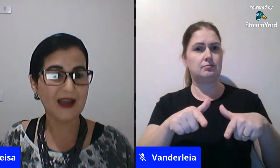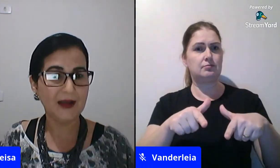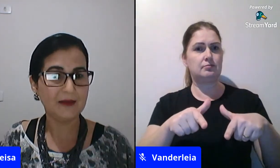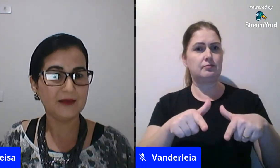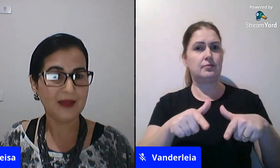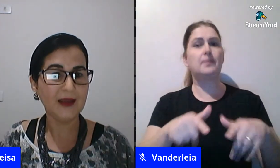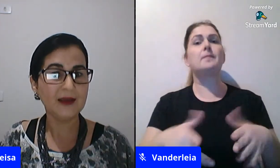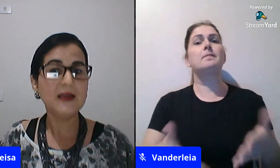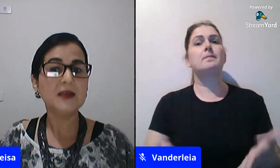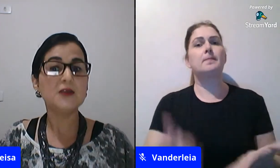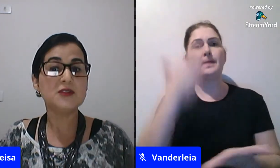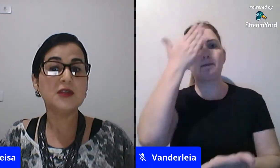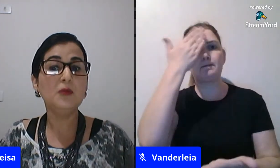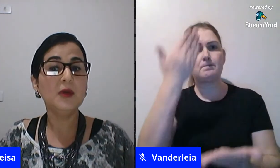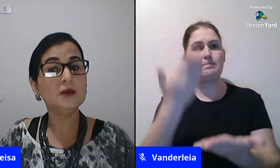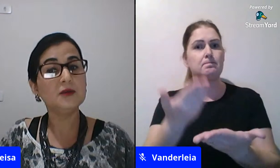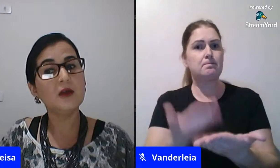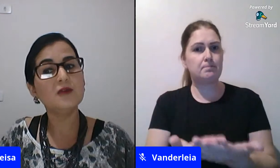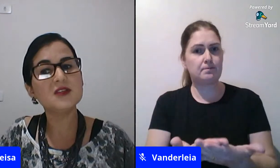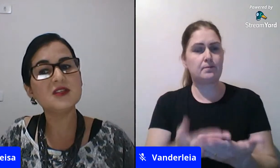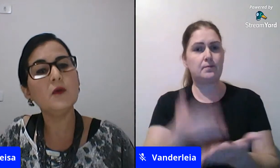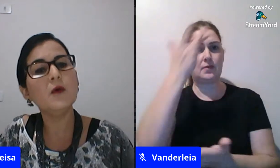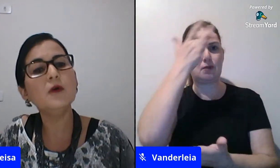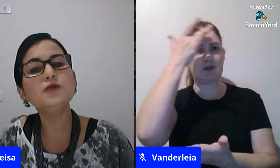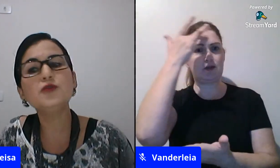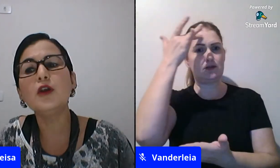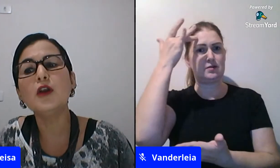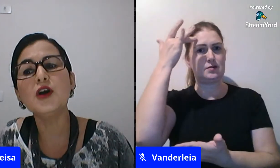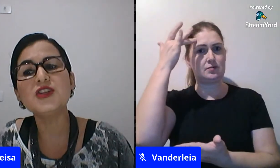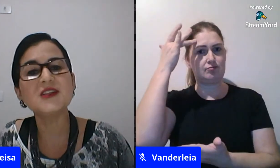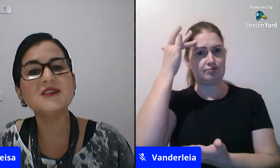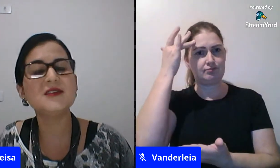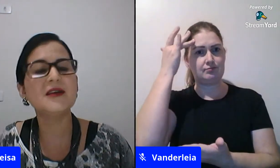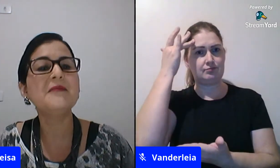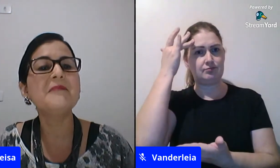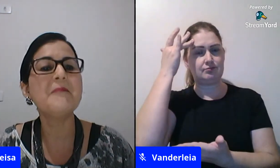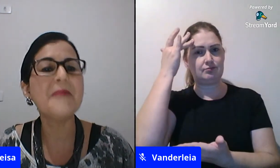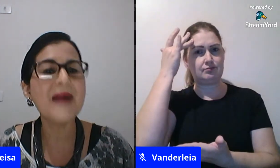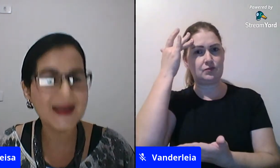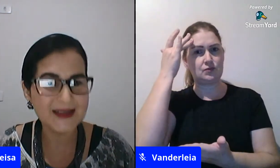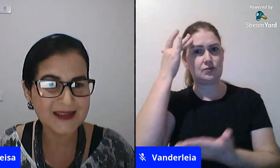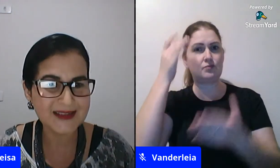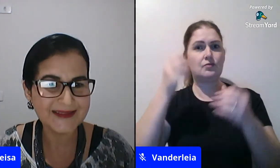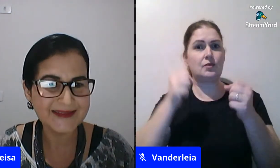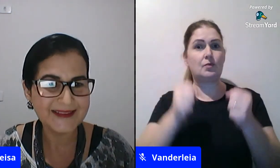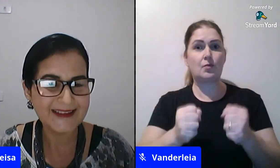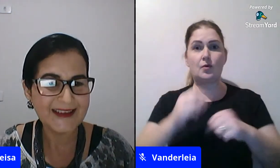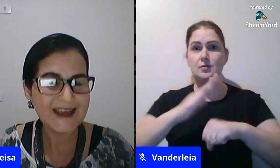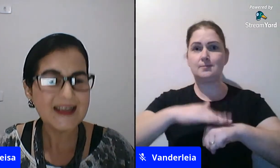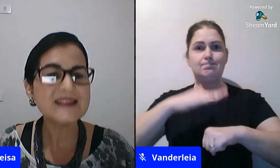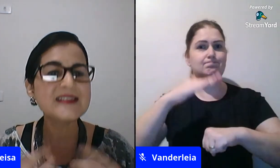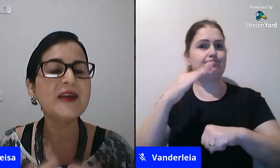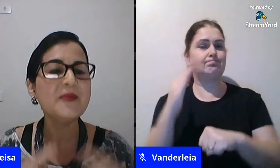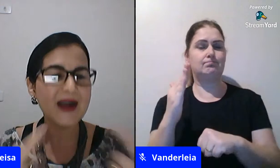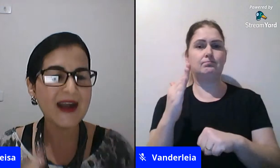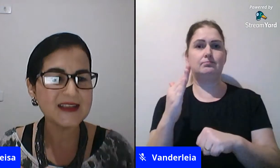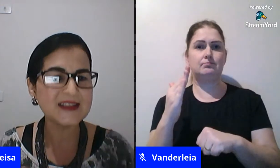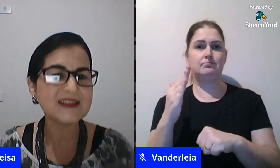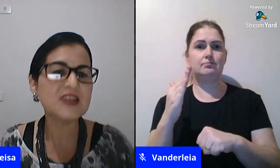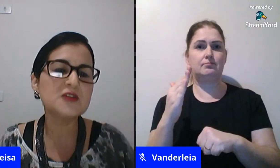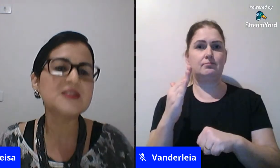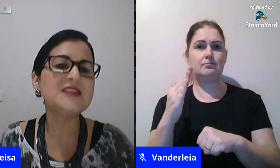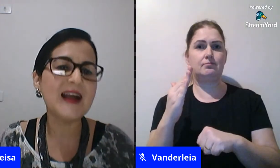acreditar que o ser humano tem condição ontológica de ser mais. Ser